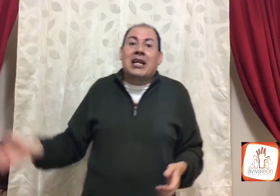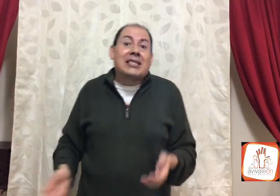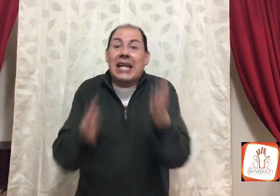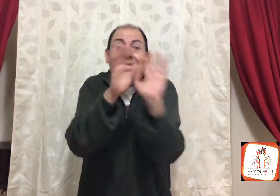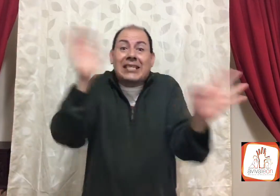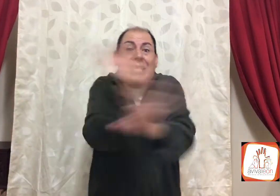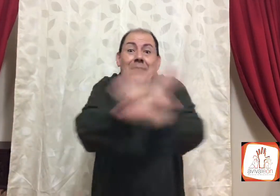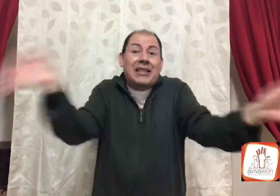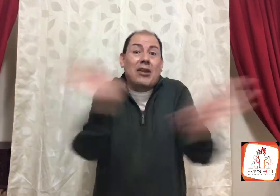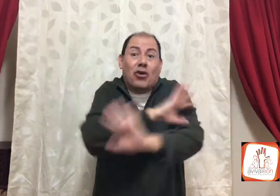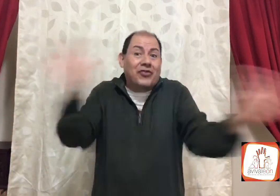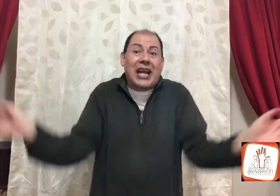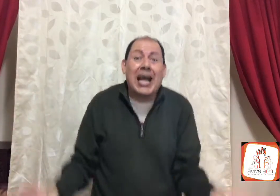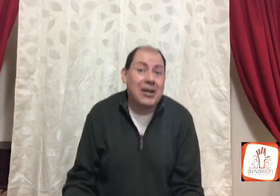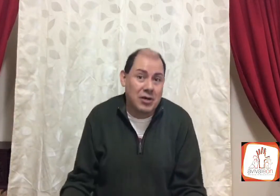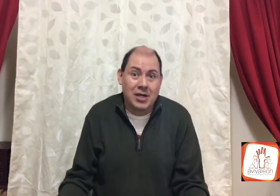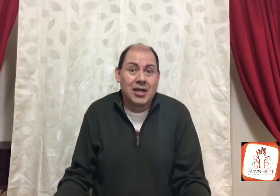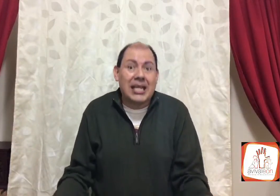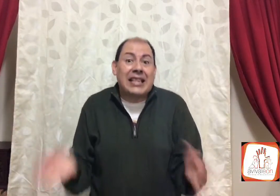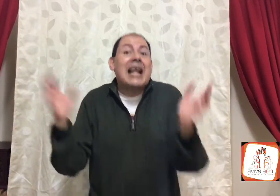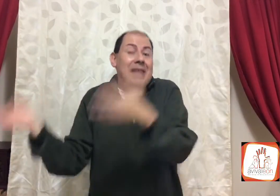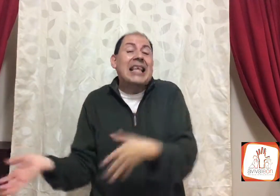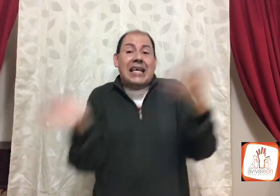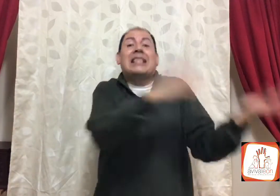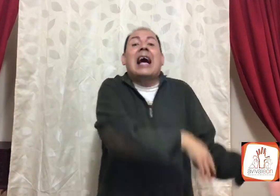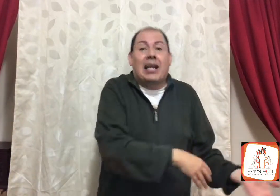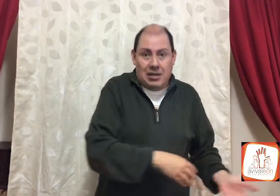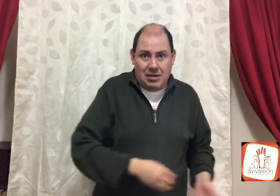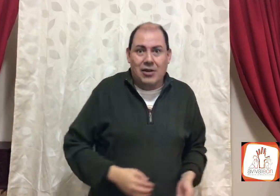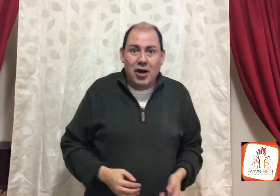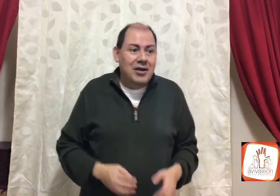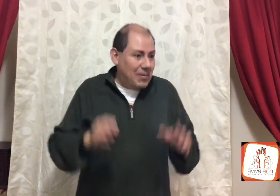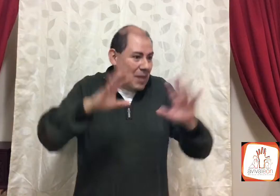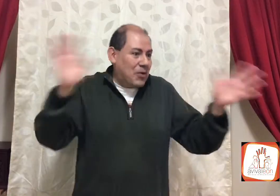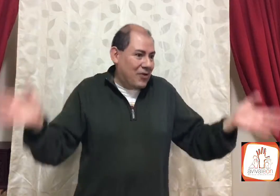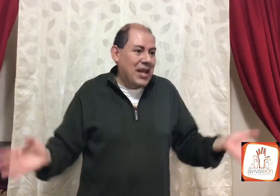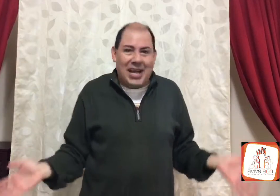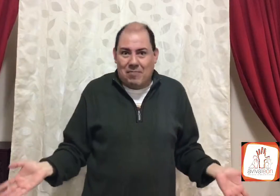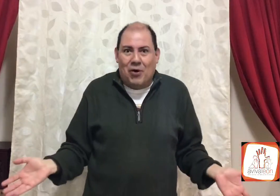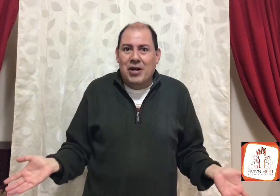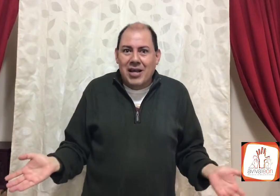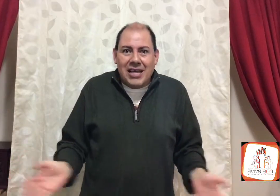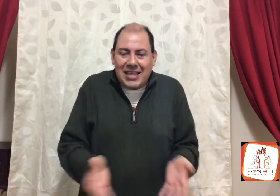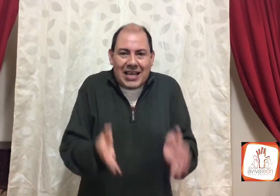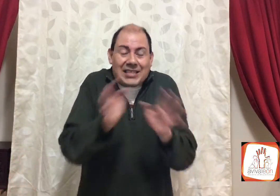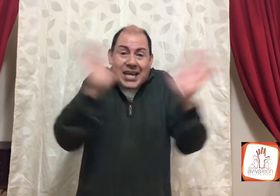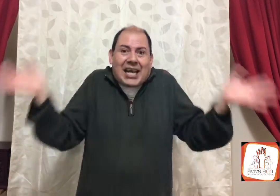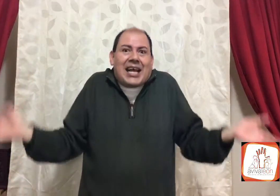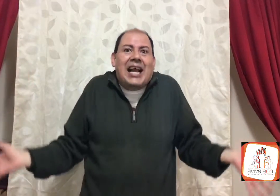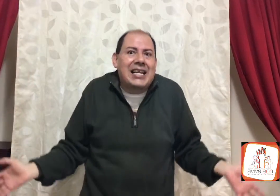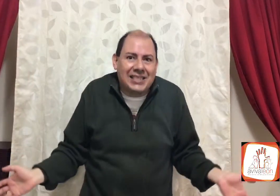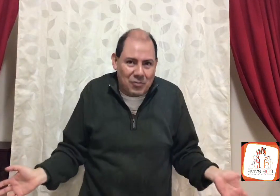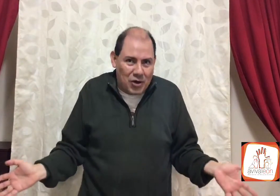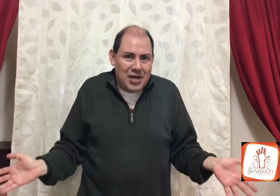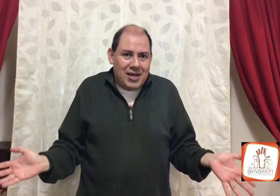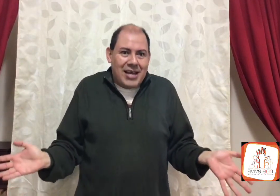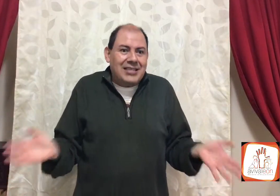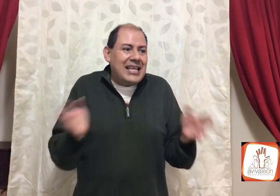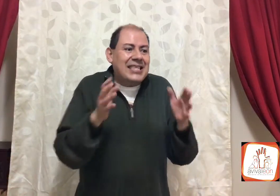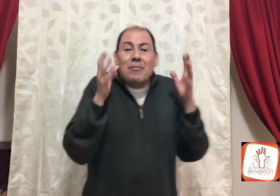regresar, es exactamente lo contrario, o sea, te la van a quitar, no, le voy a poner un ejemplo, es, así que queda clarísimo, es, estamos